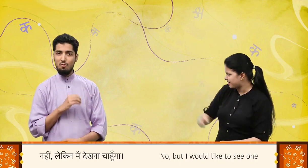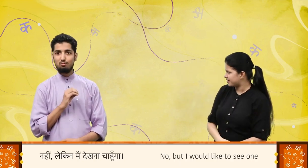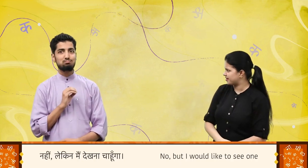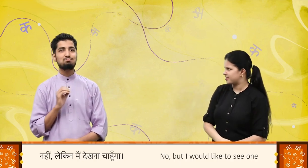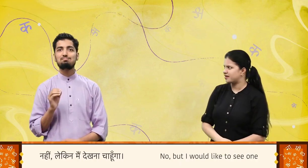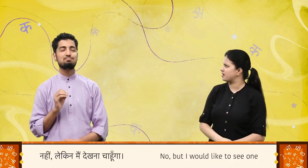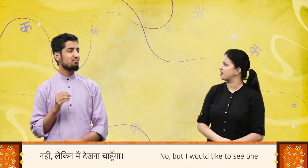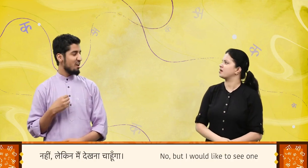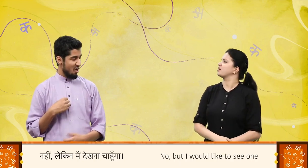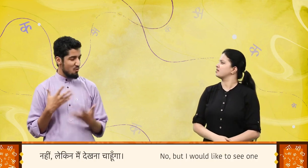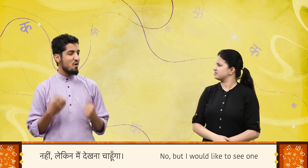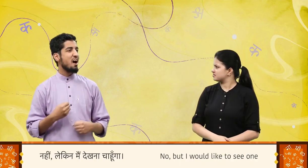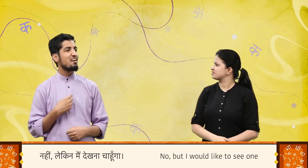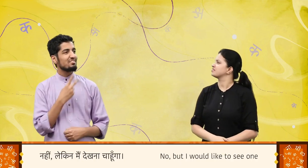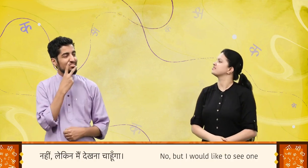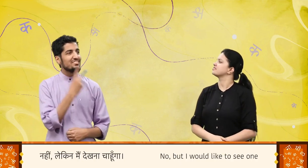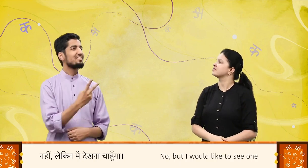नहीं लेकिन मैं देखना चाहूंगा